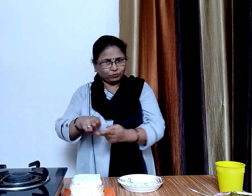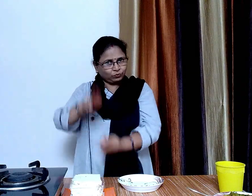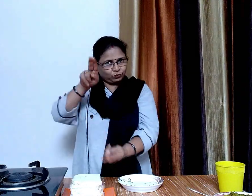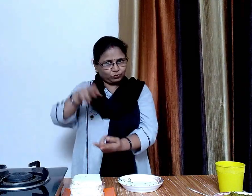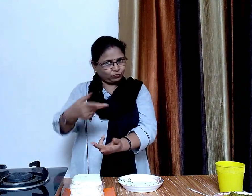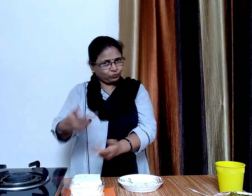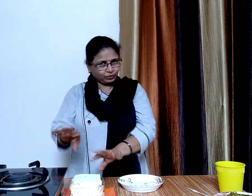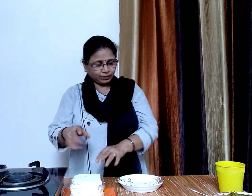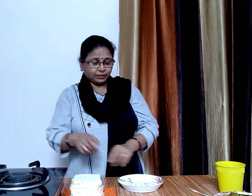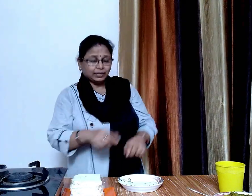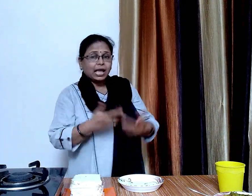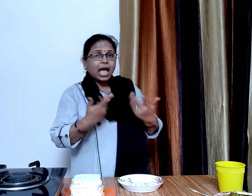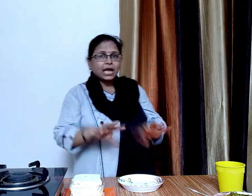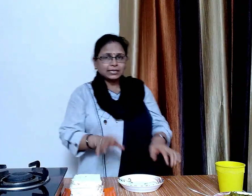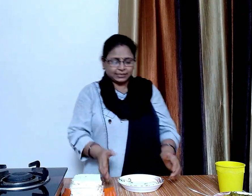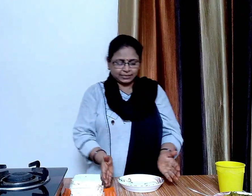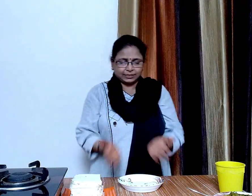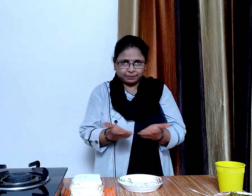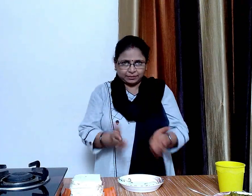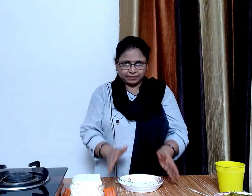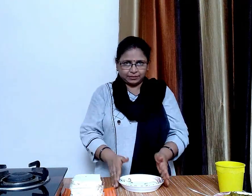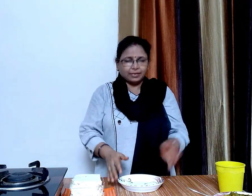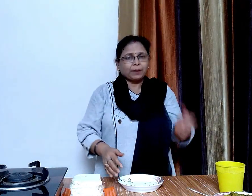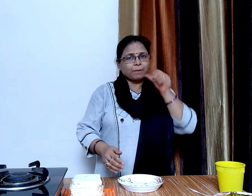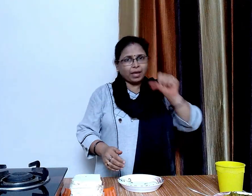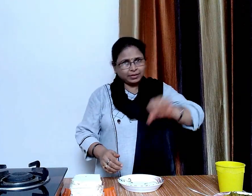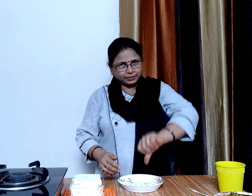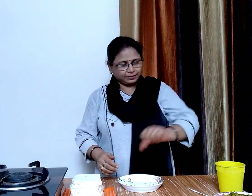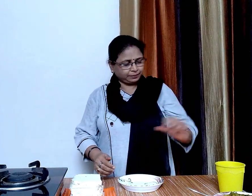ब्रेट तयार है अब एक छोटी सी प्लेट में थोड़ा सा पानी लेंगे